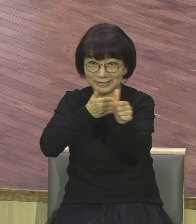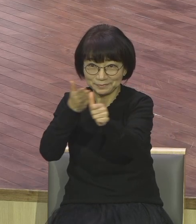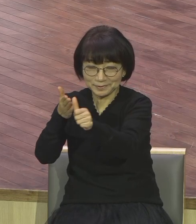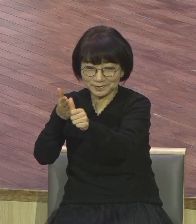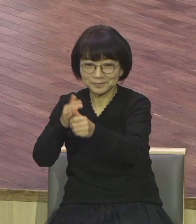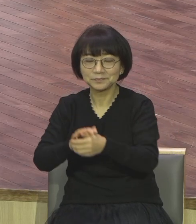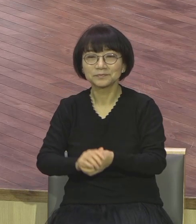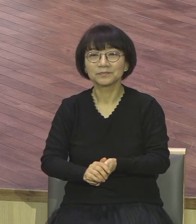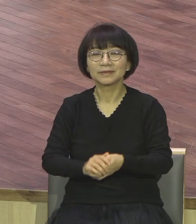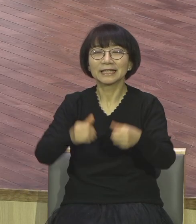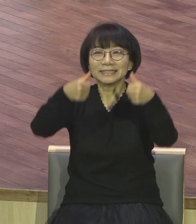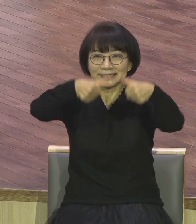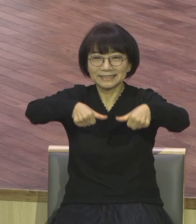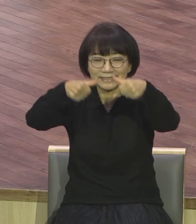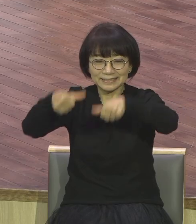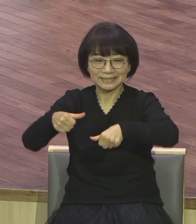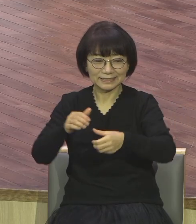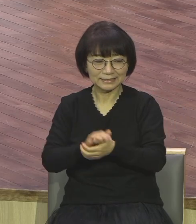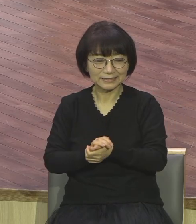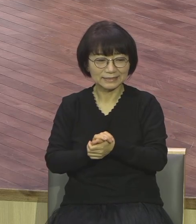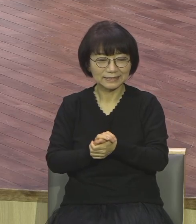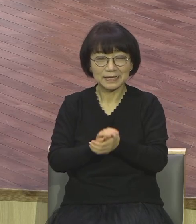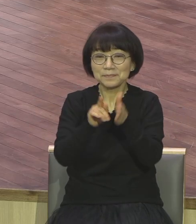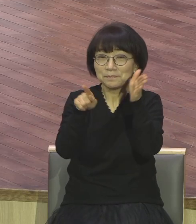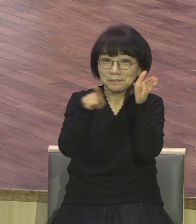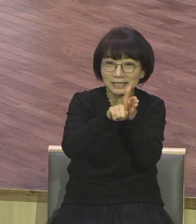입을 기도의 입을 크게 엽시다.